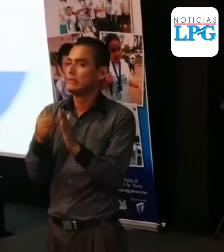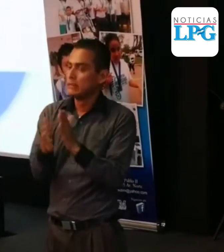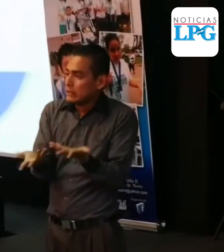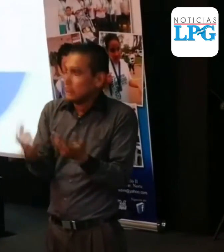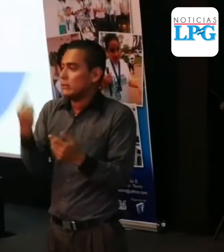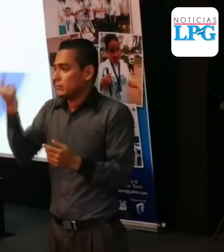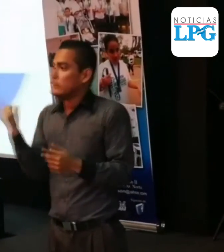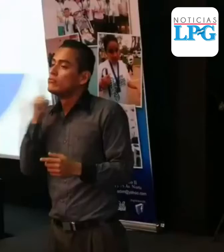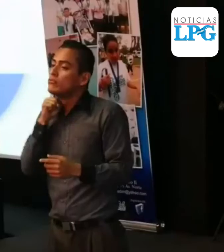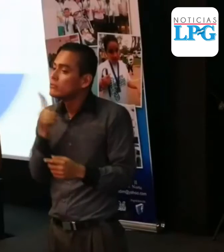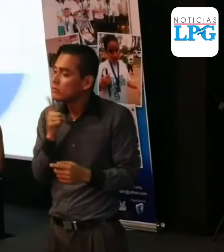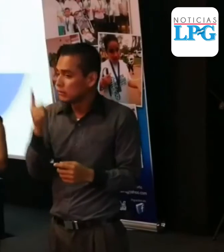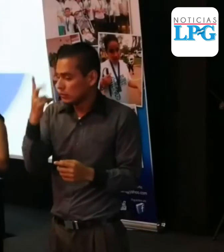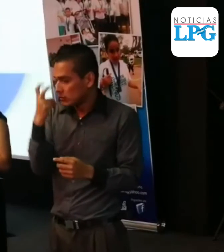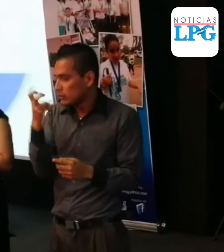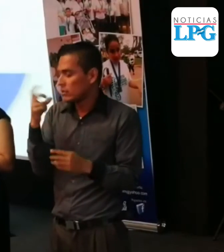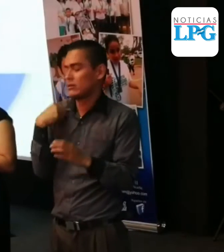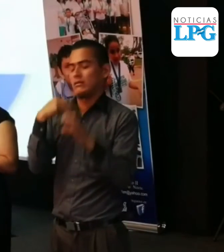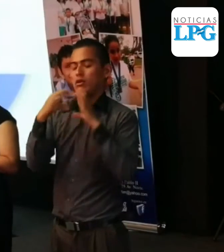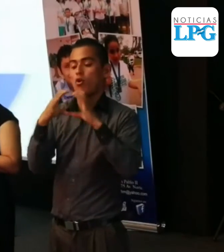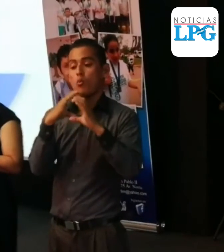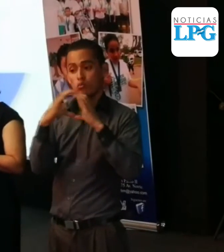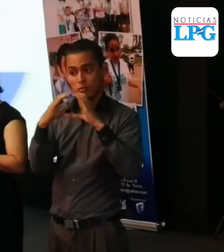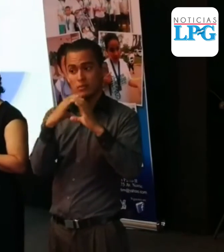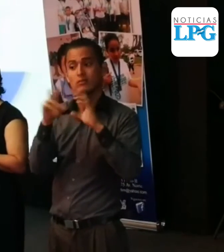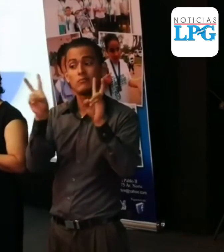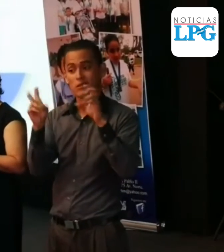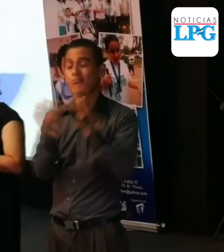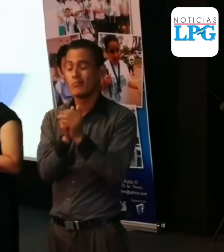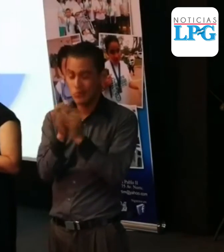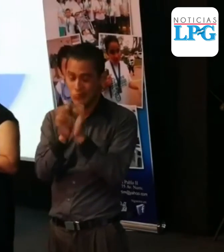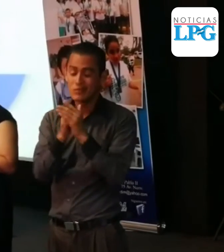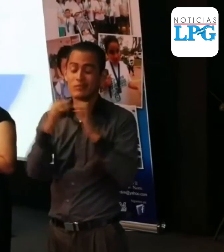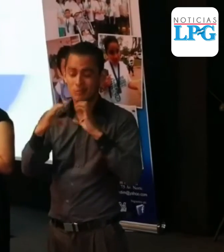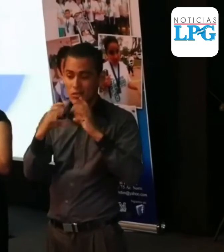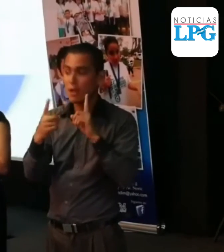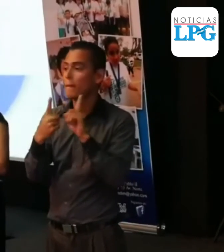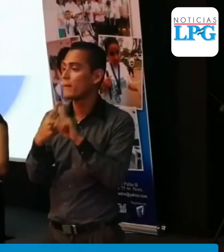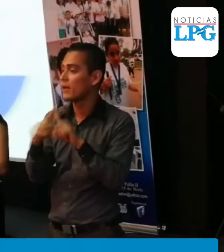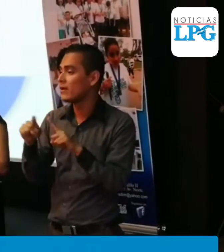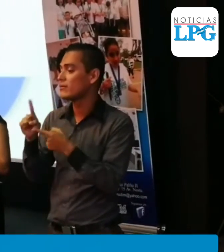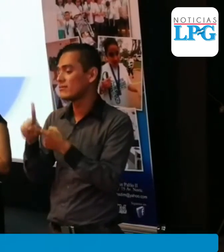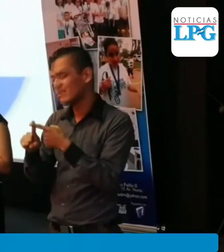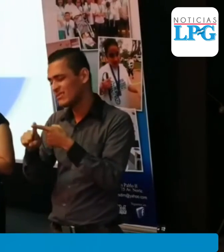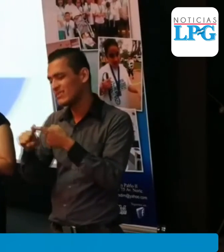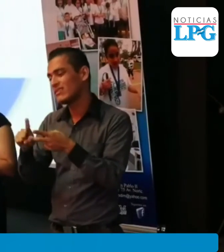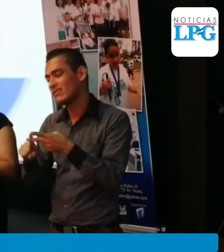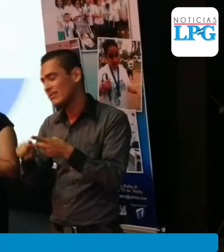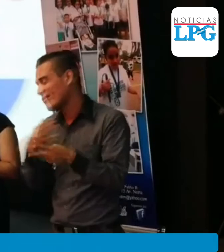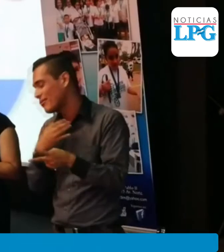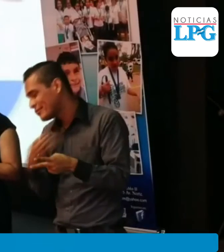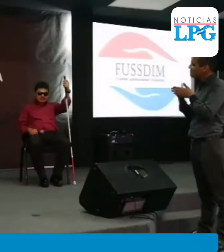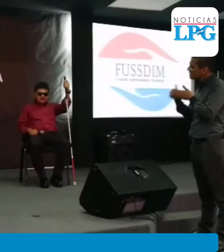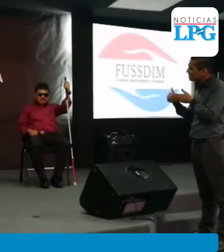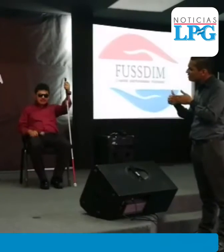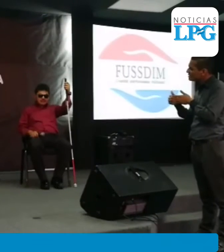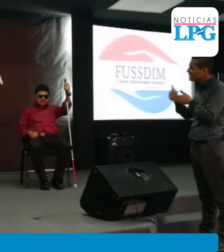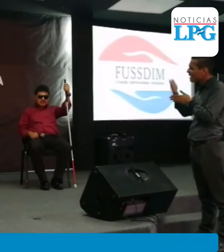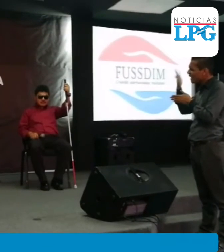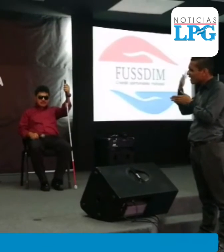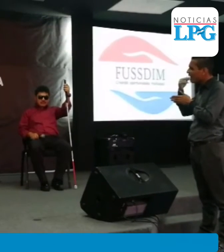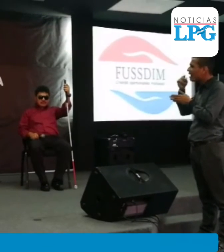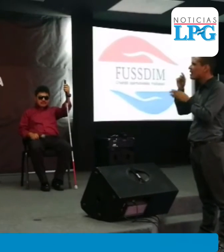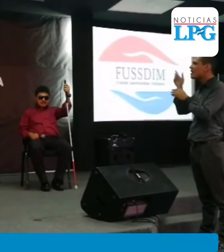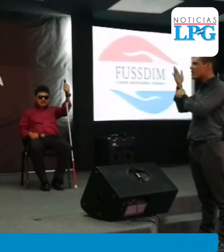mano bajo mano del lenguaje de señas. Informó también que las necesidades básicas está identificar a esta población, reconocer la